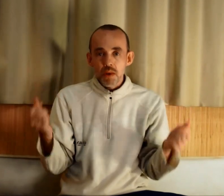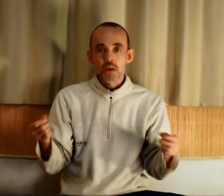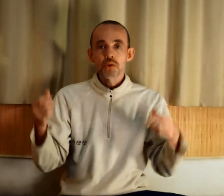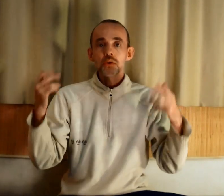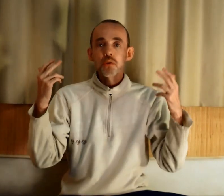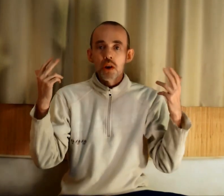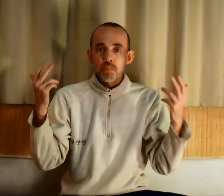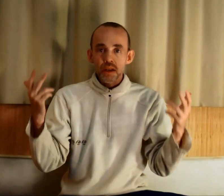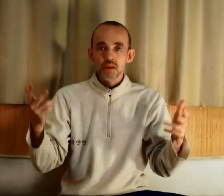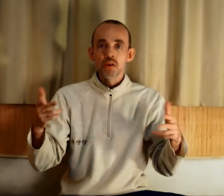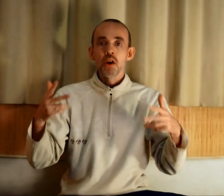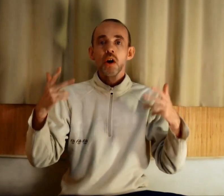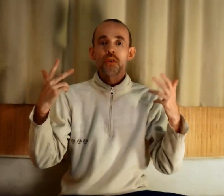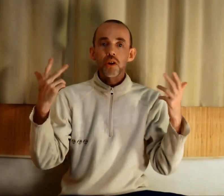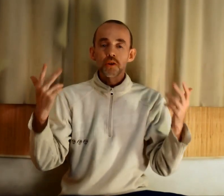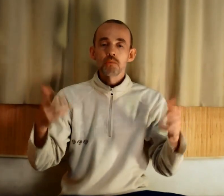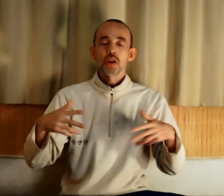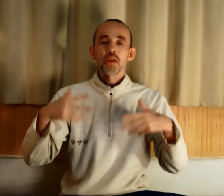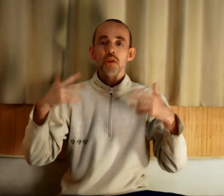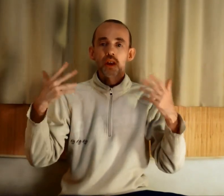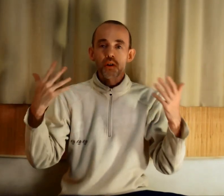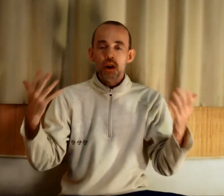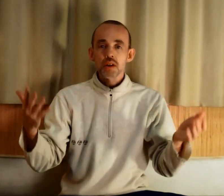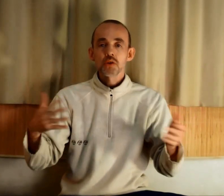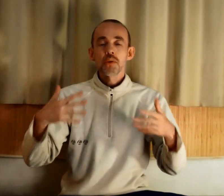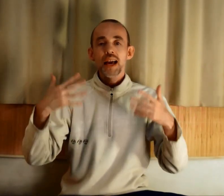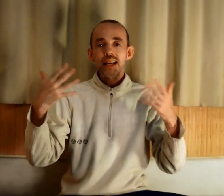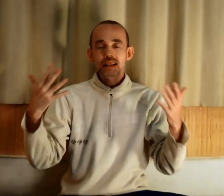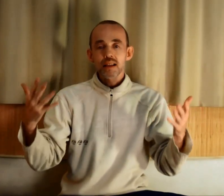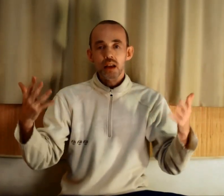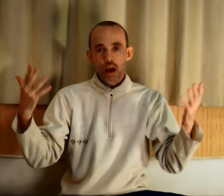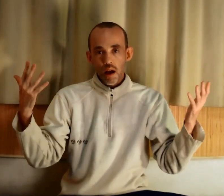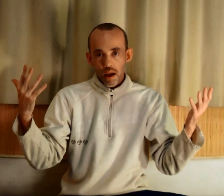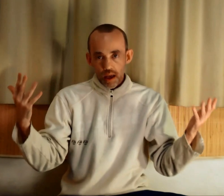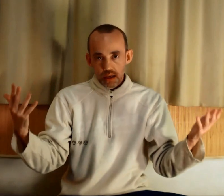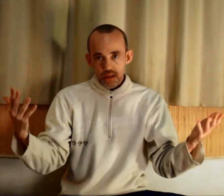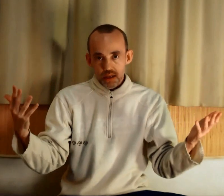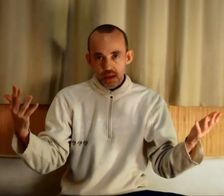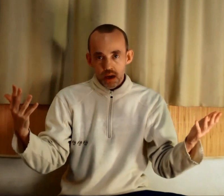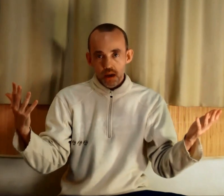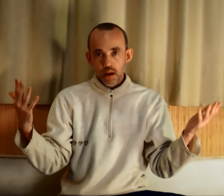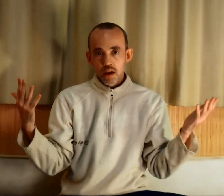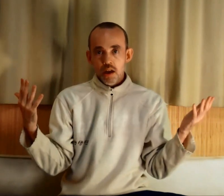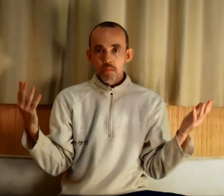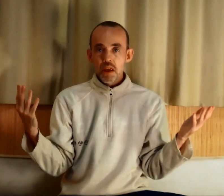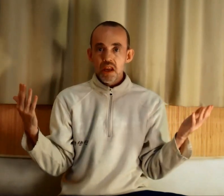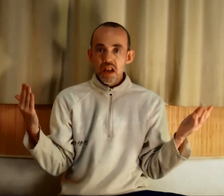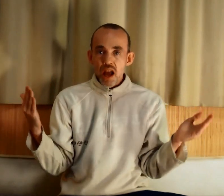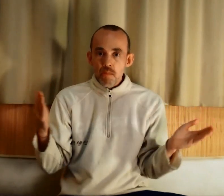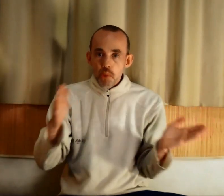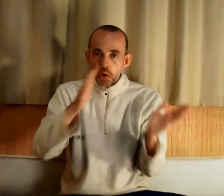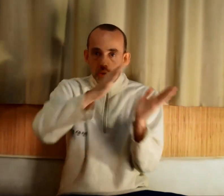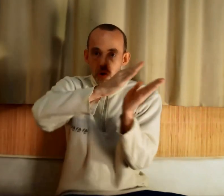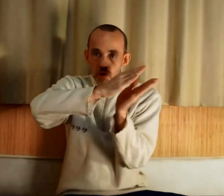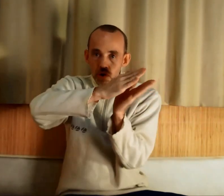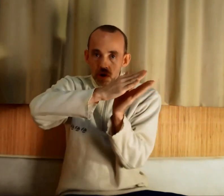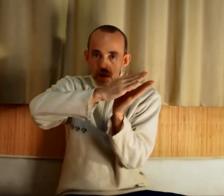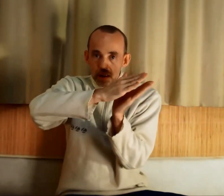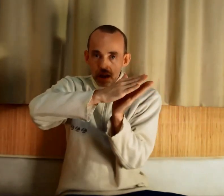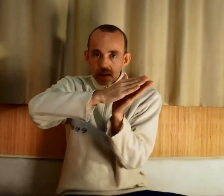expériences, dans les personnes, dans les objets, dans les relations, etc. Mais il est important d